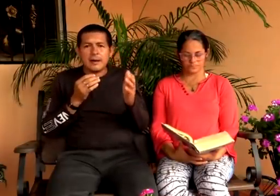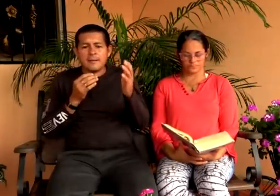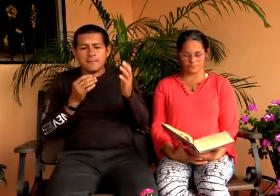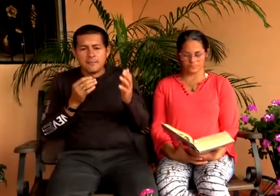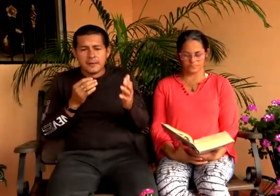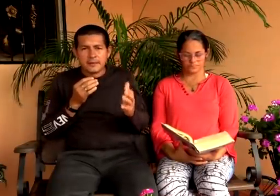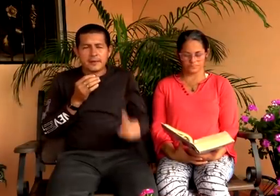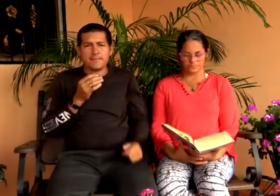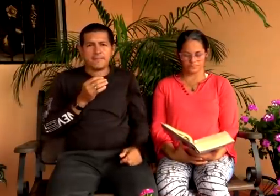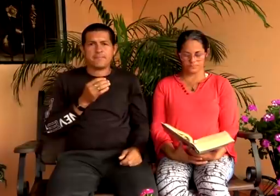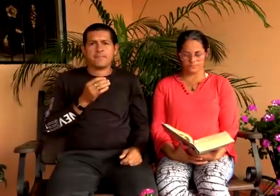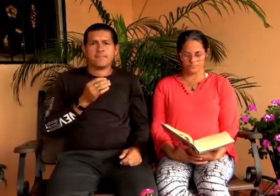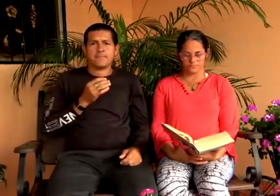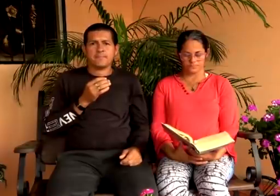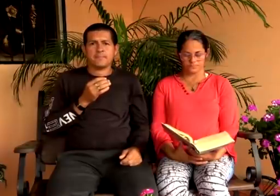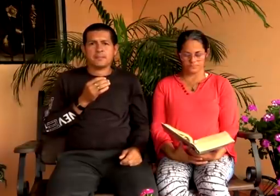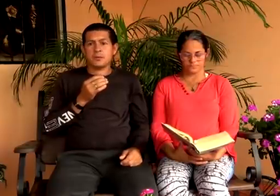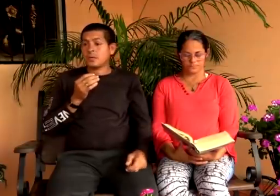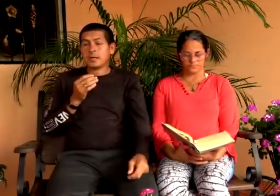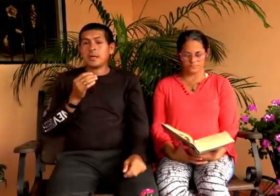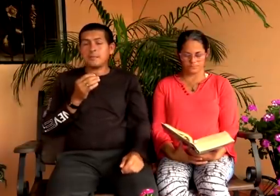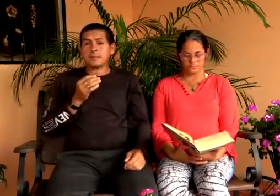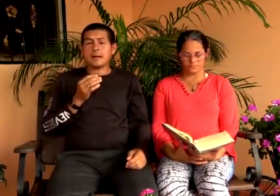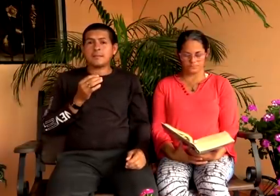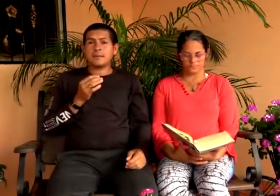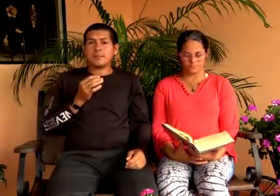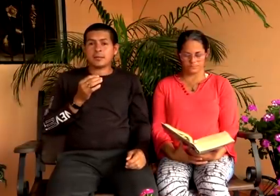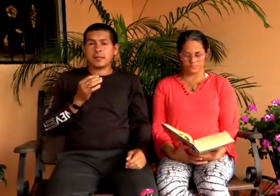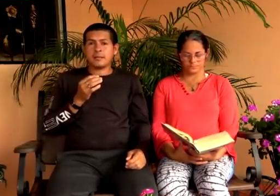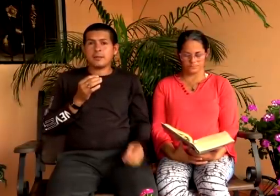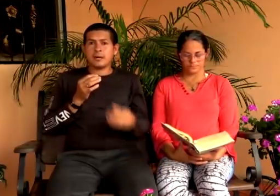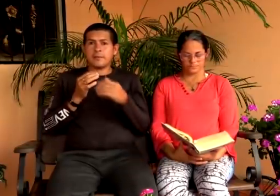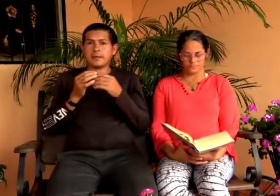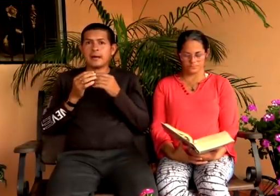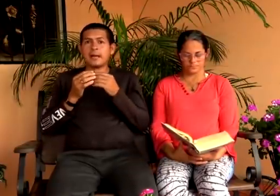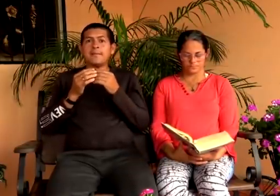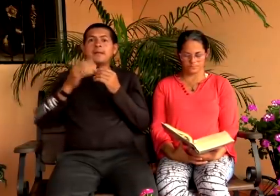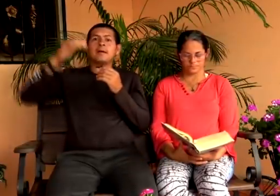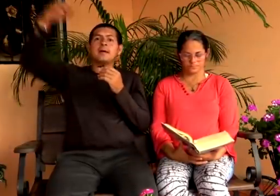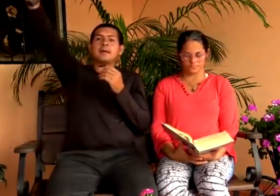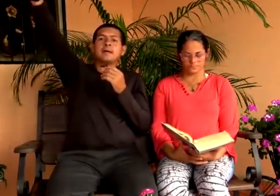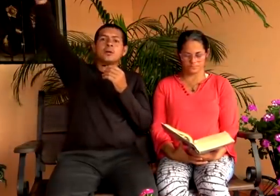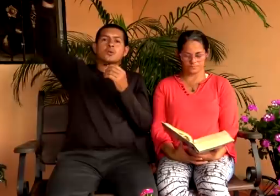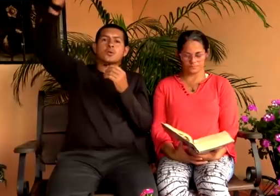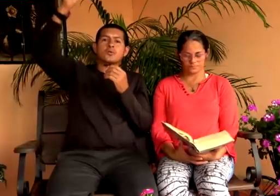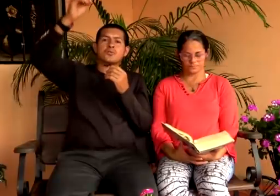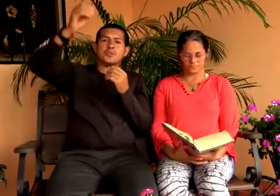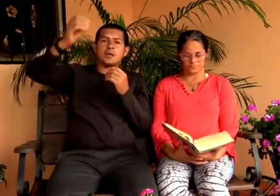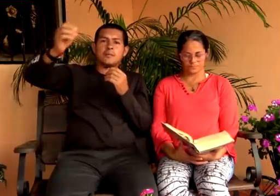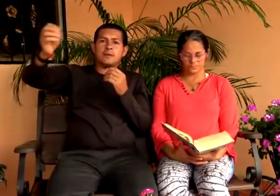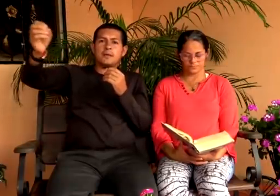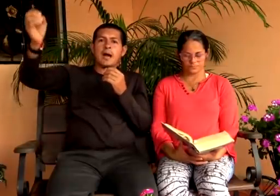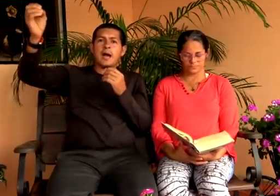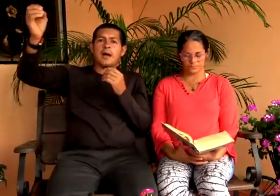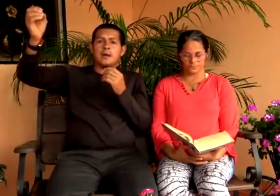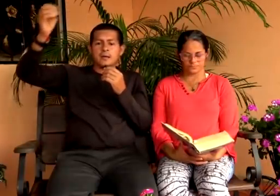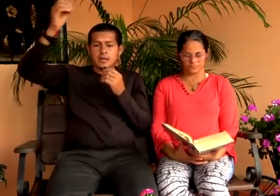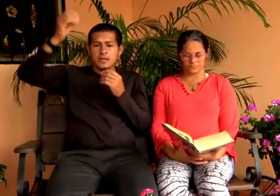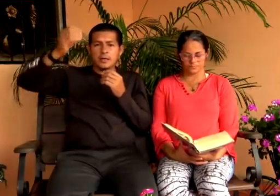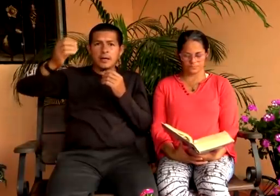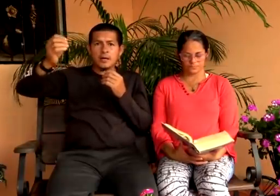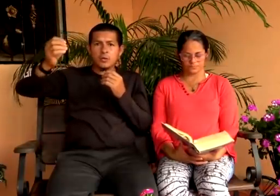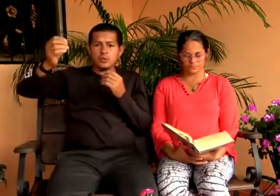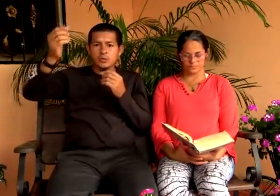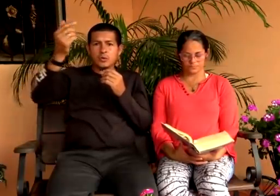en la verdad. Ustedes quieren matarme porque les digo la verdad. La Virgen concebirá